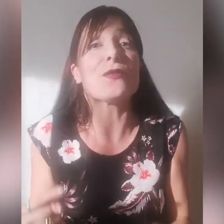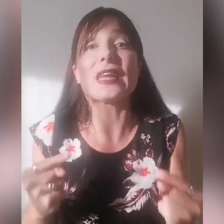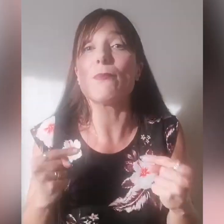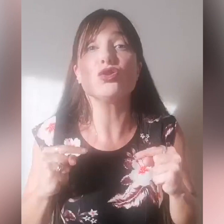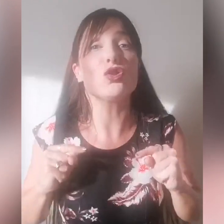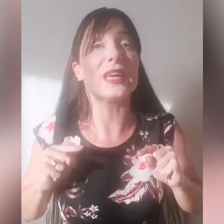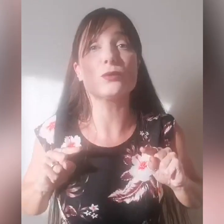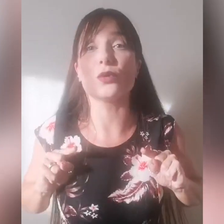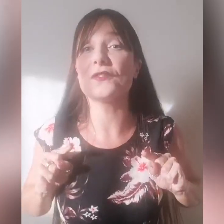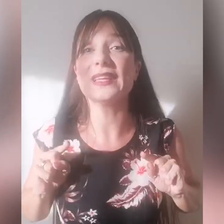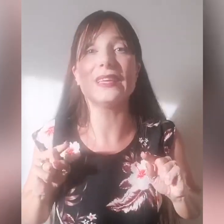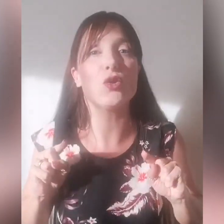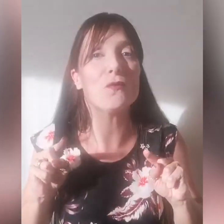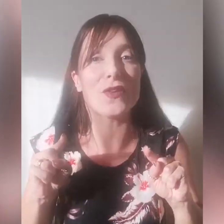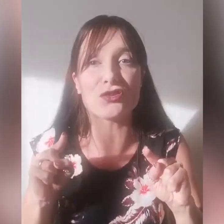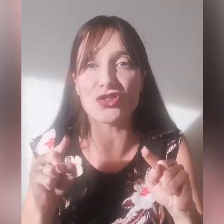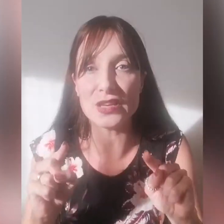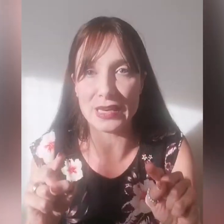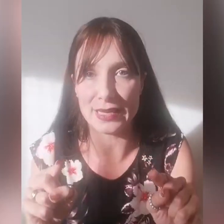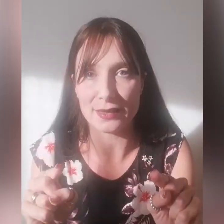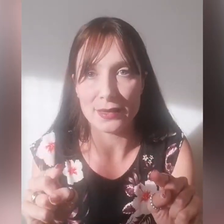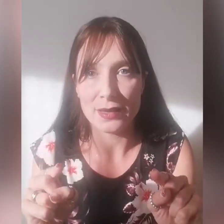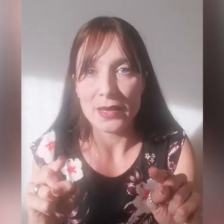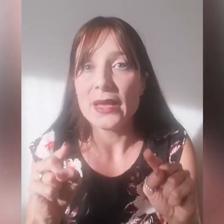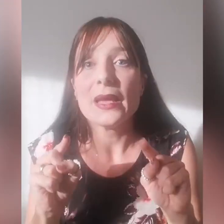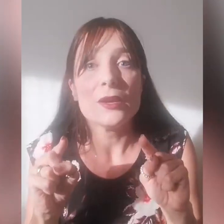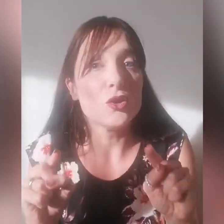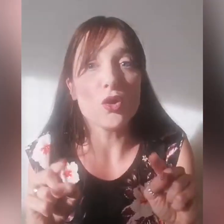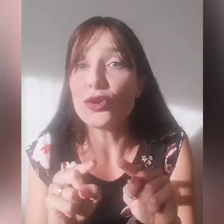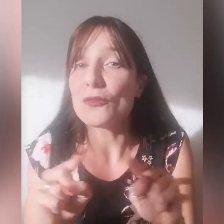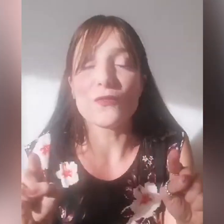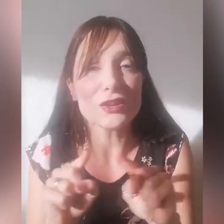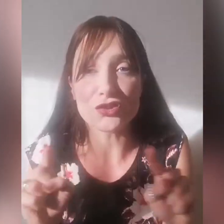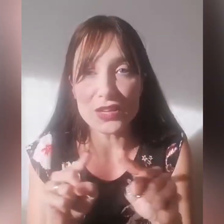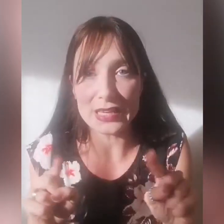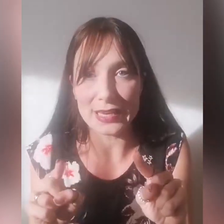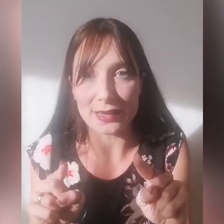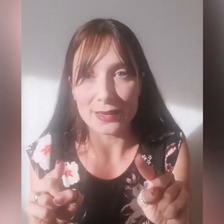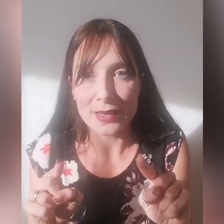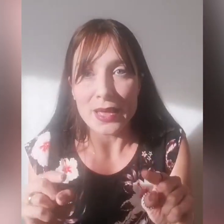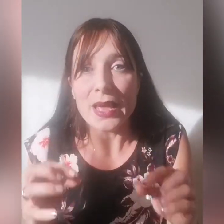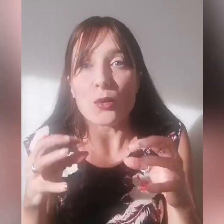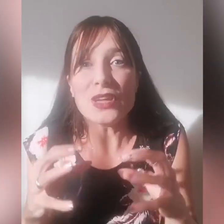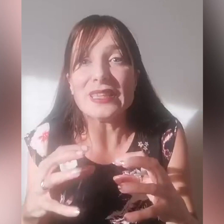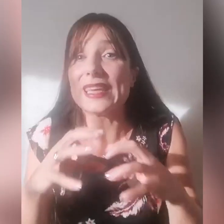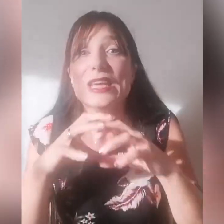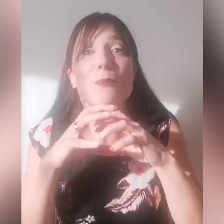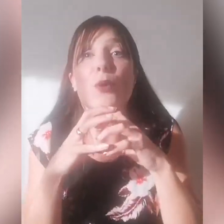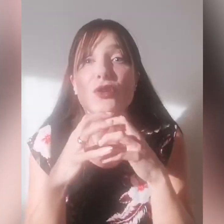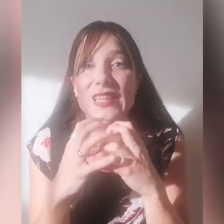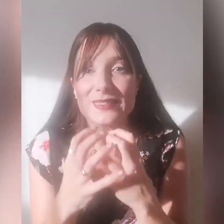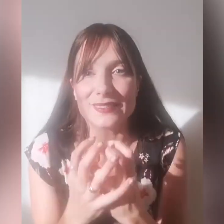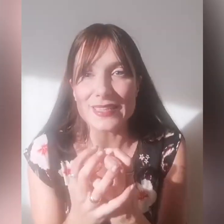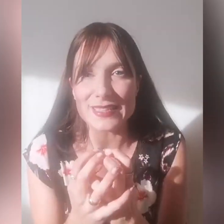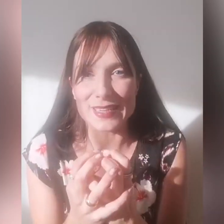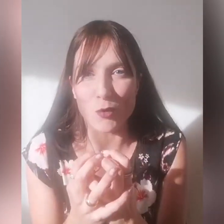fare in modo che la tua fede non vacilli, non vacilli, quindi importantissimo